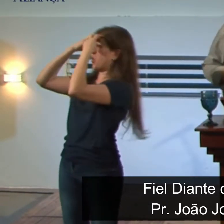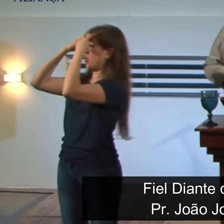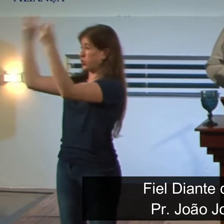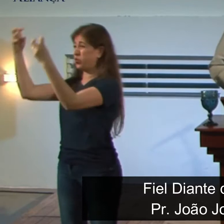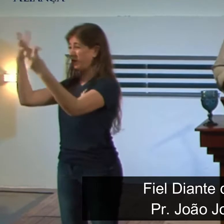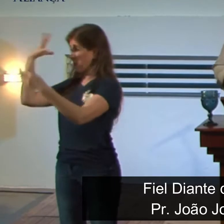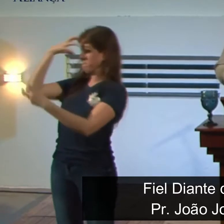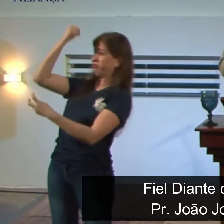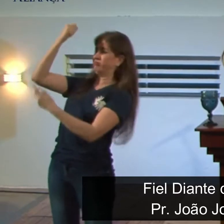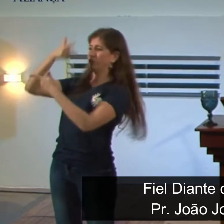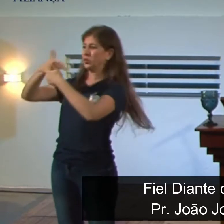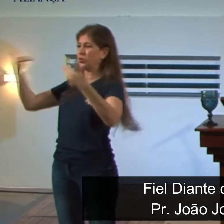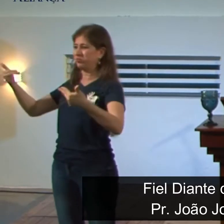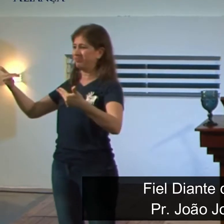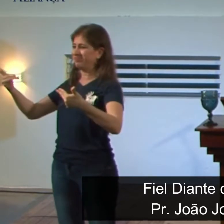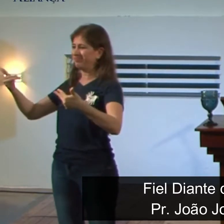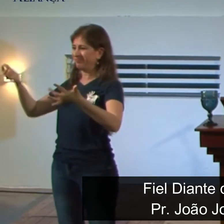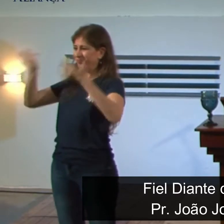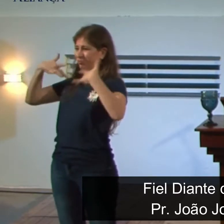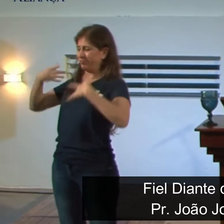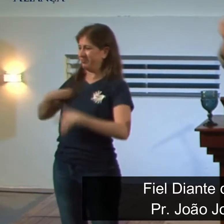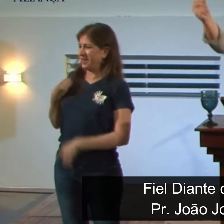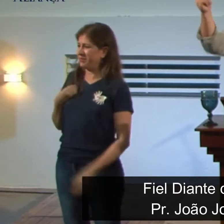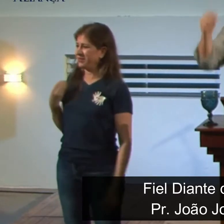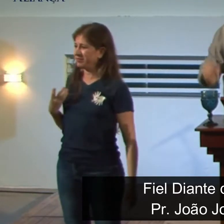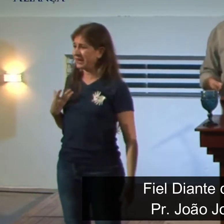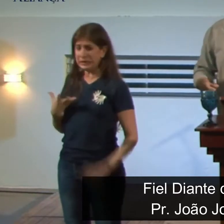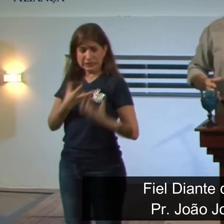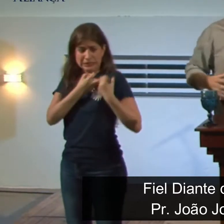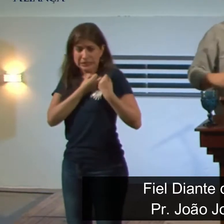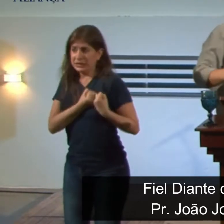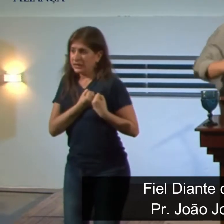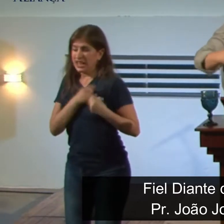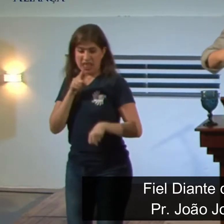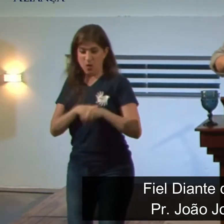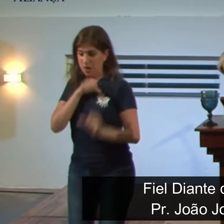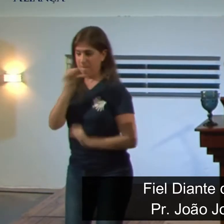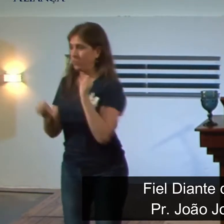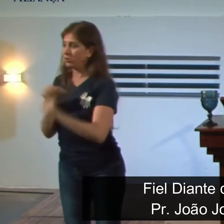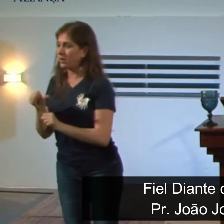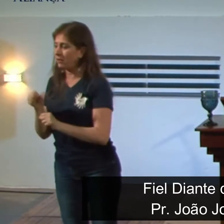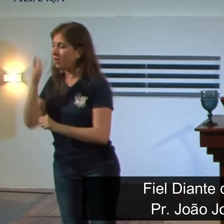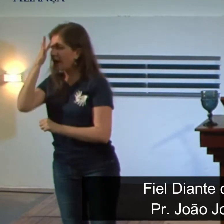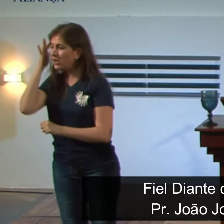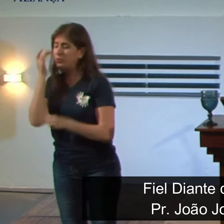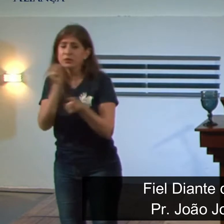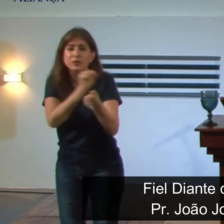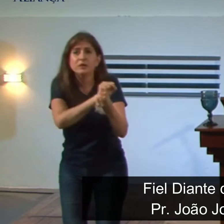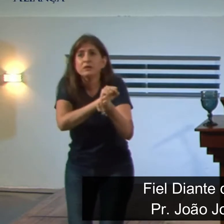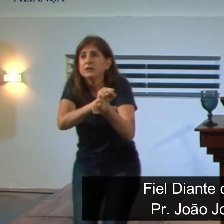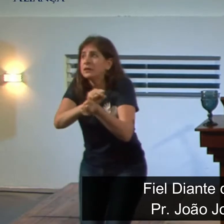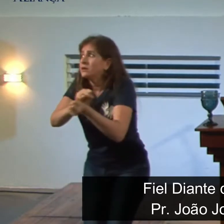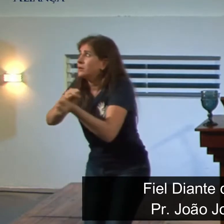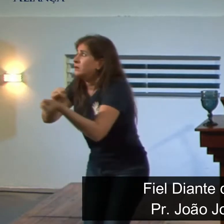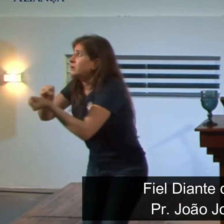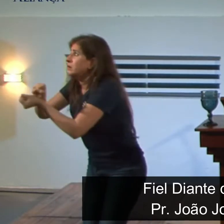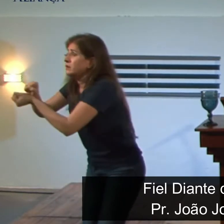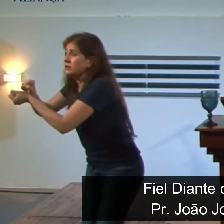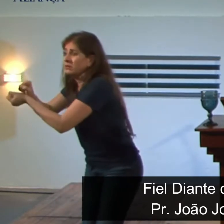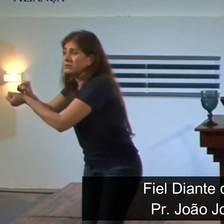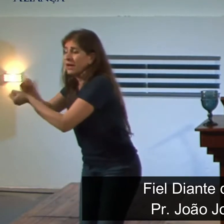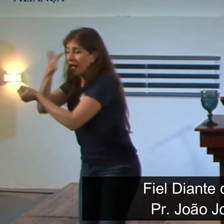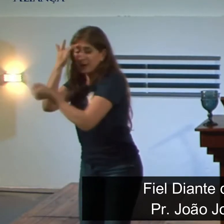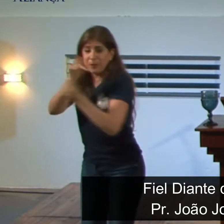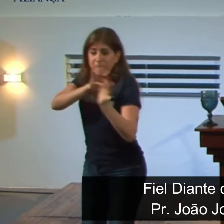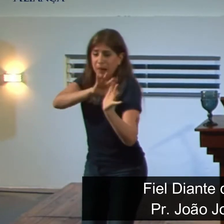nações não conseguiam suportar. depois de... Não era assim de uma hora para outra. As pessoas que chegavam cativas, que eram aprisionadas, que eram